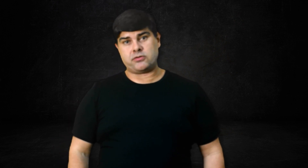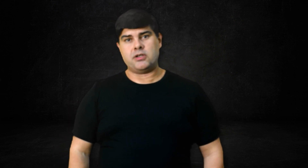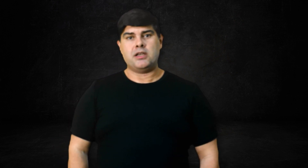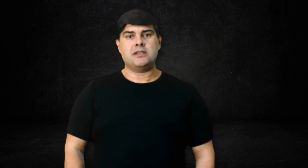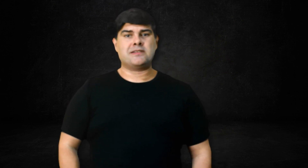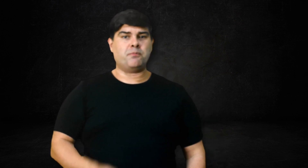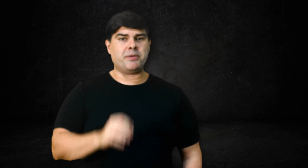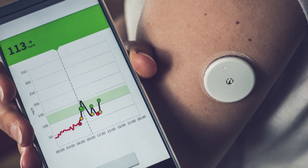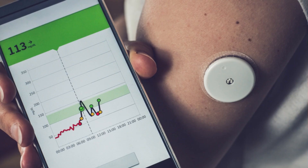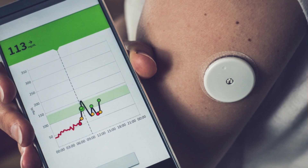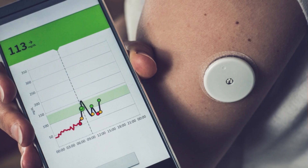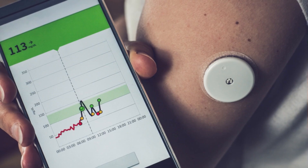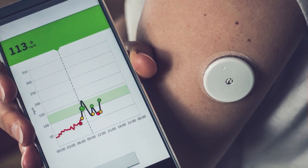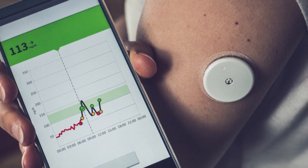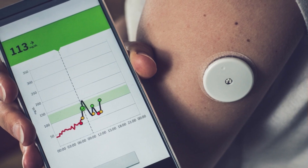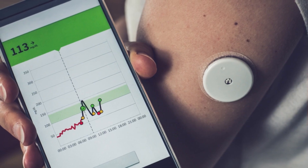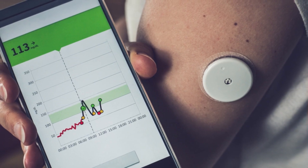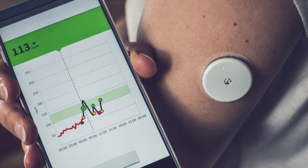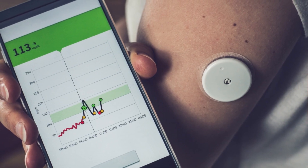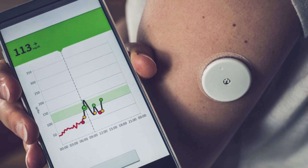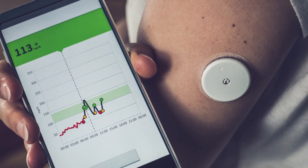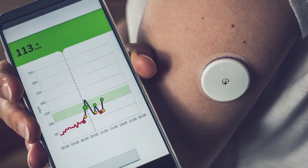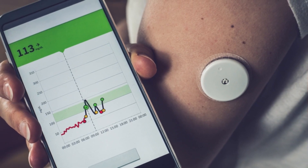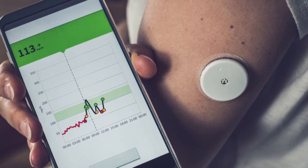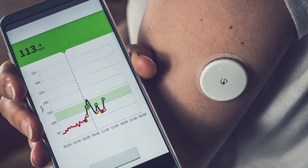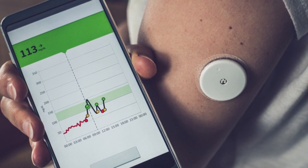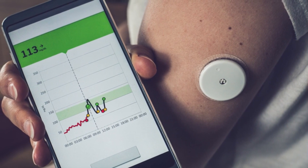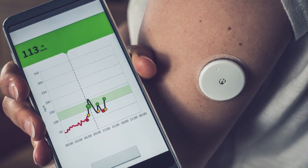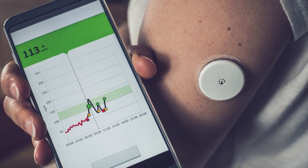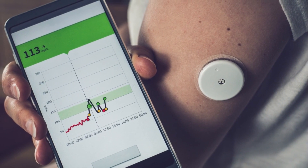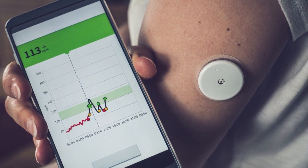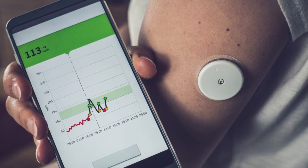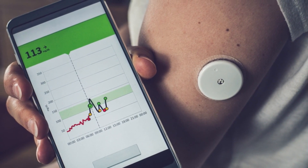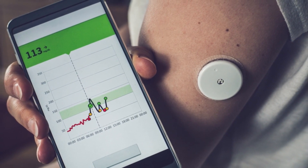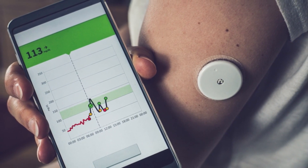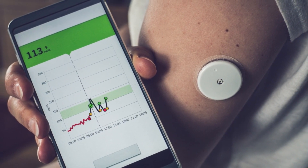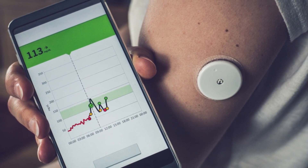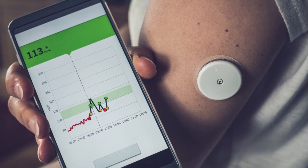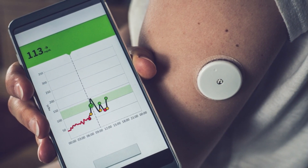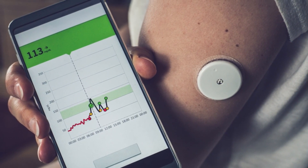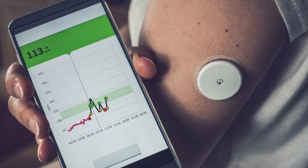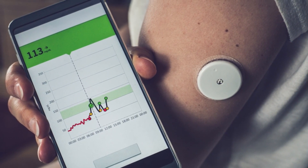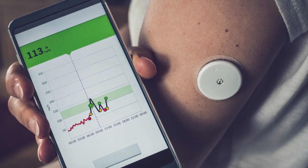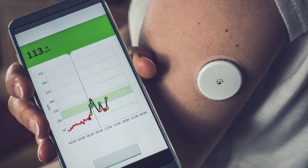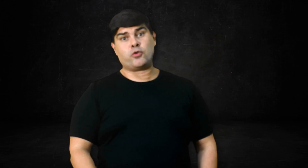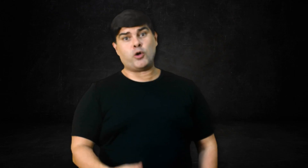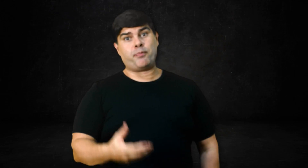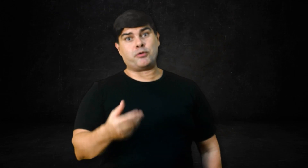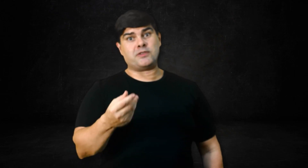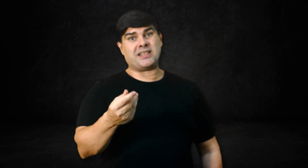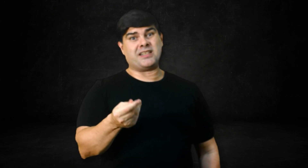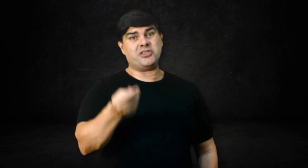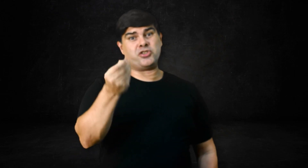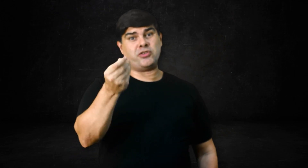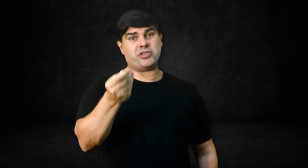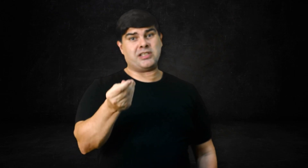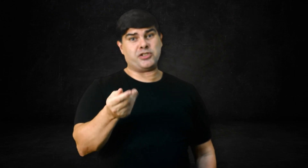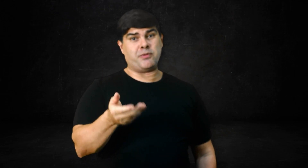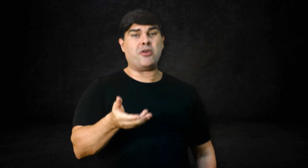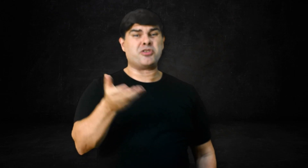são picos repentinos dos níveis de glicose na corrente sanguínea, fazendo com que seu corpo produza grandes quantidades, maiores